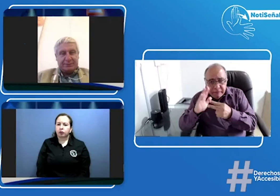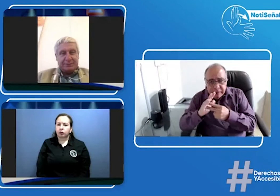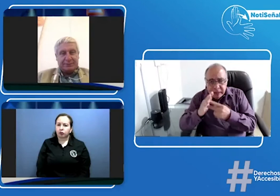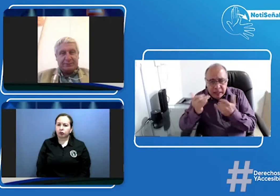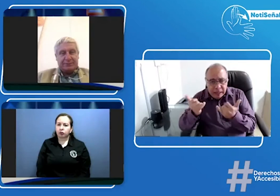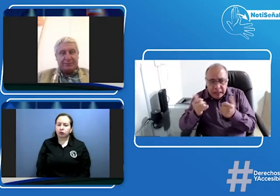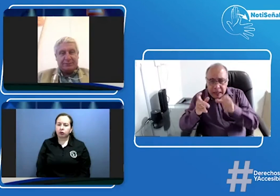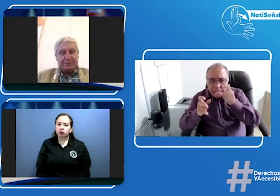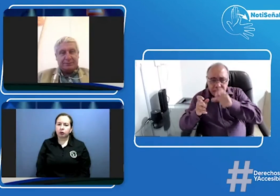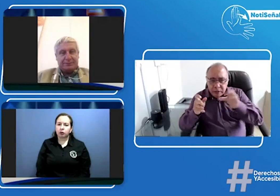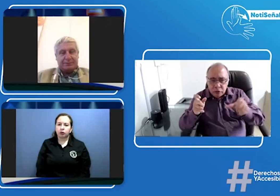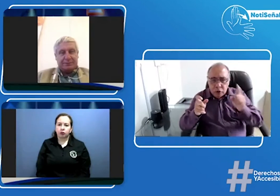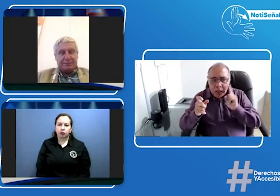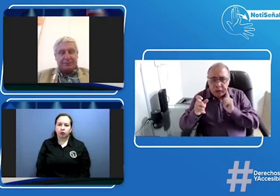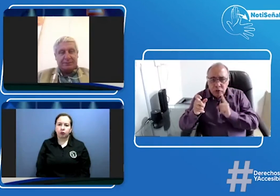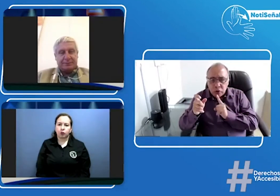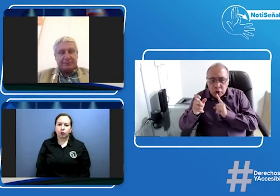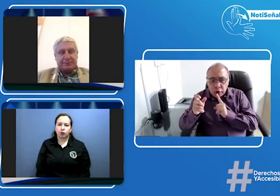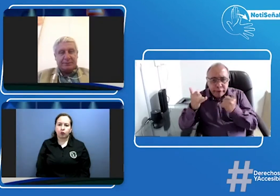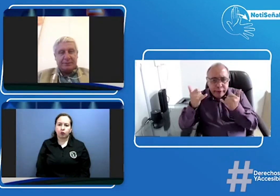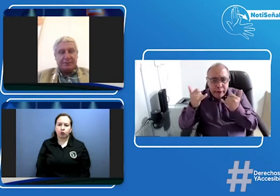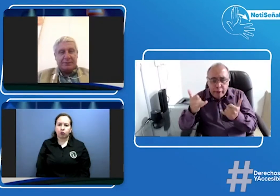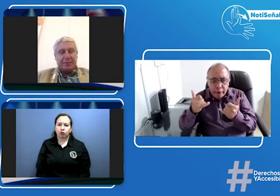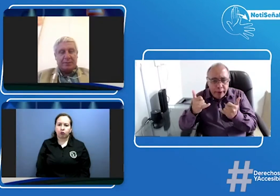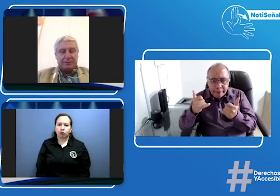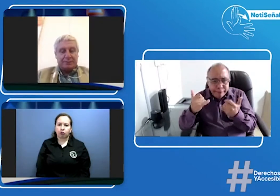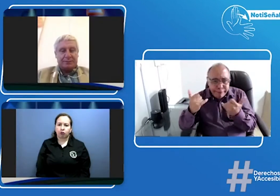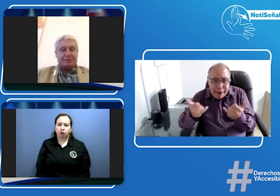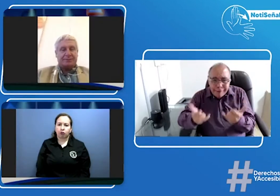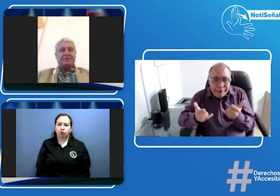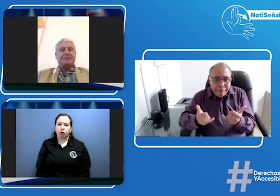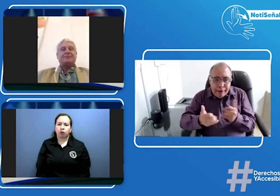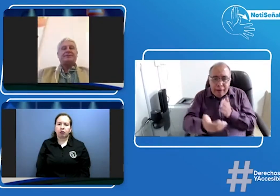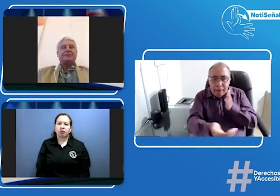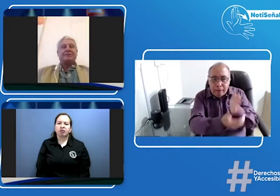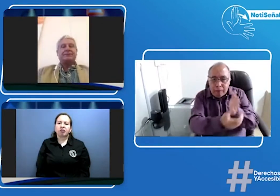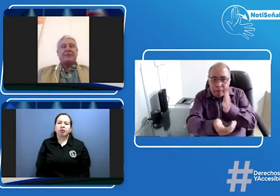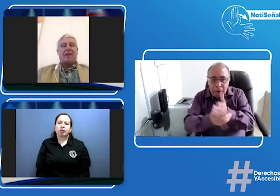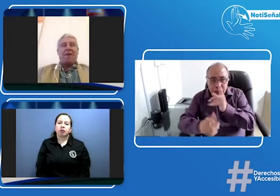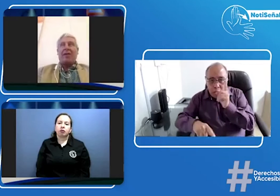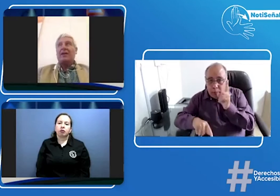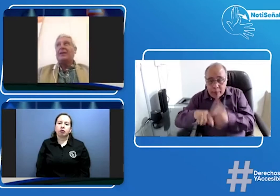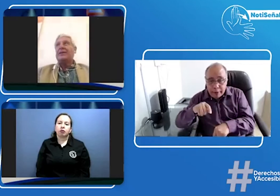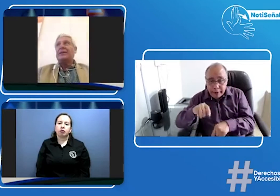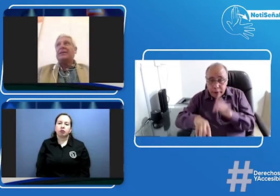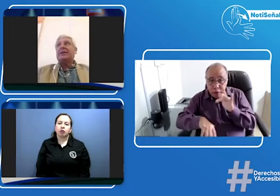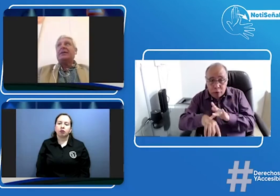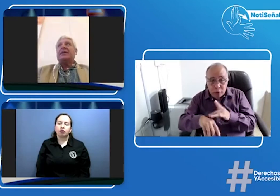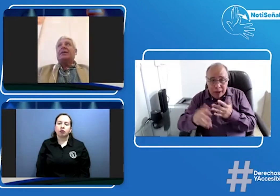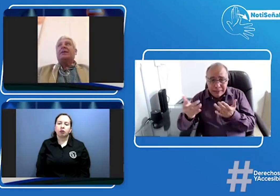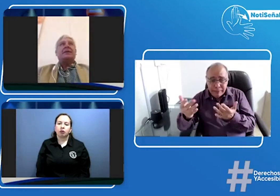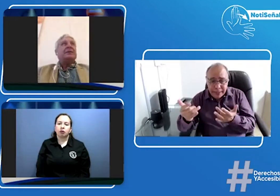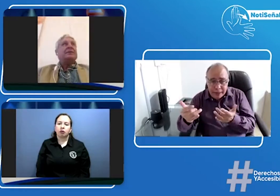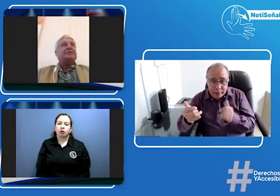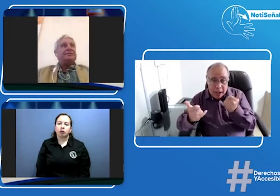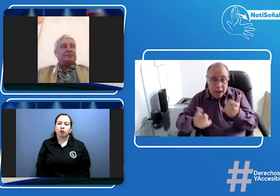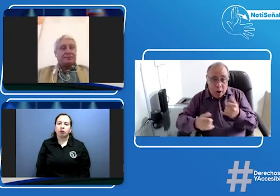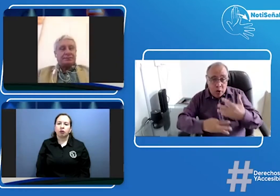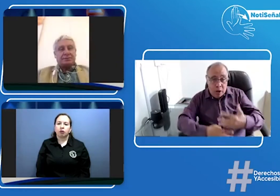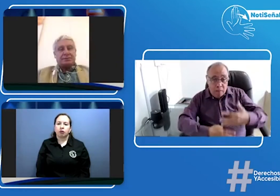quisiera preguntarle quiere decir esto entonces que si una persona en este mismo momento se dirige a los